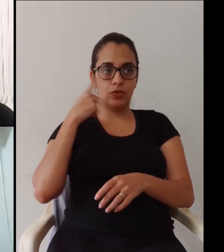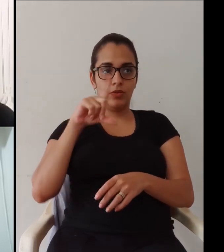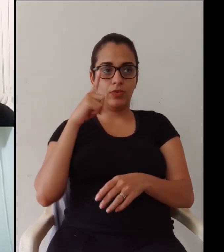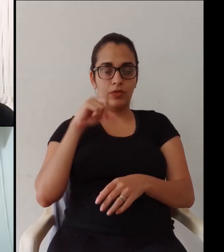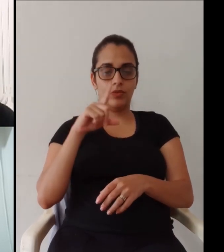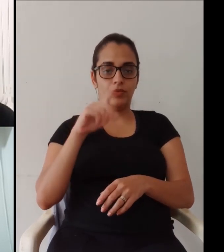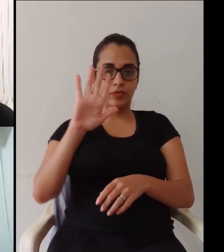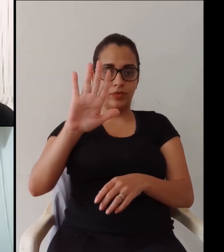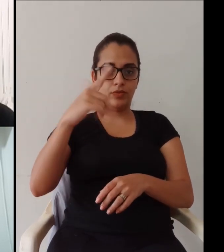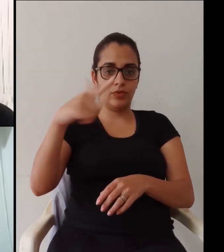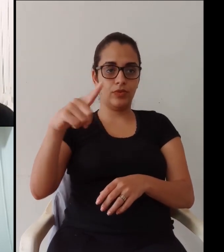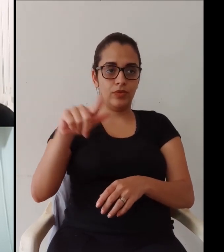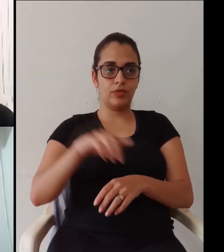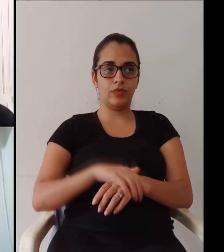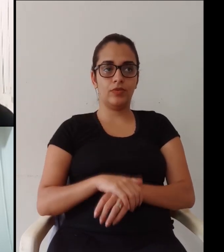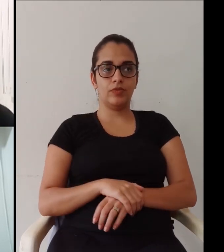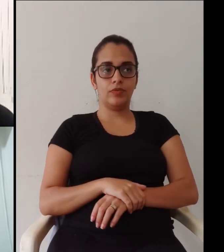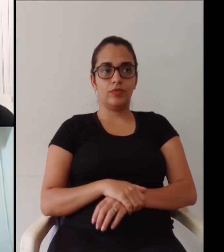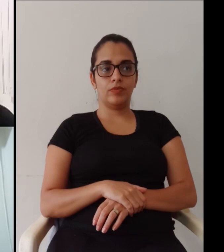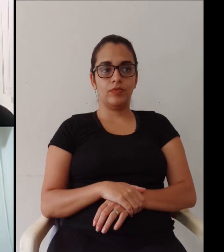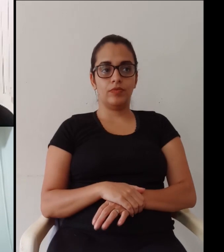Mariela eu vou tirar você e vou chamar de novo tá